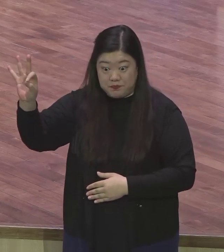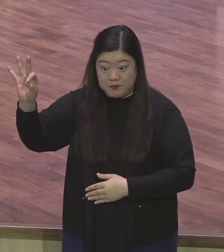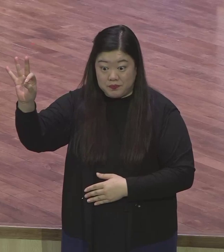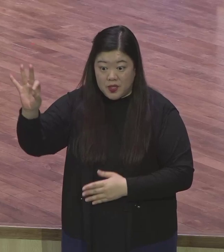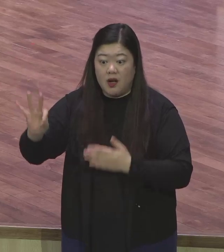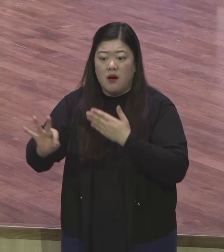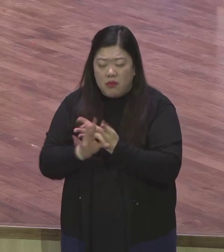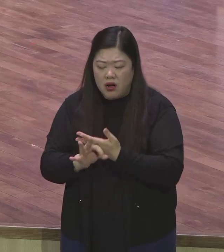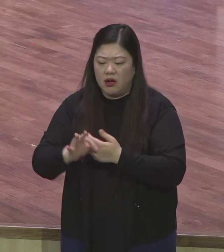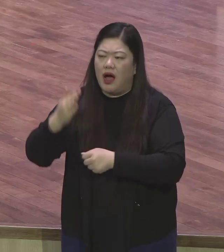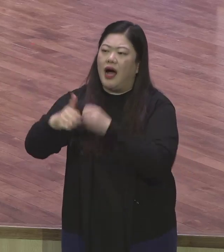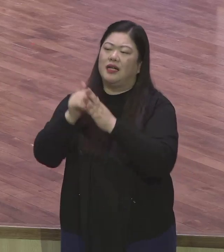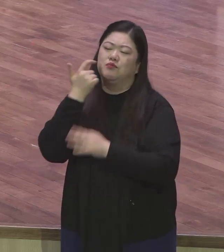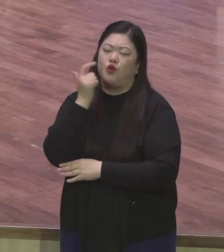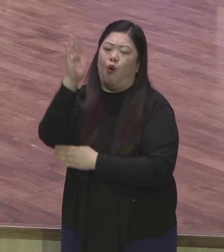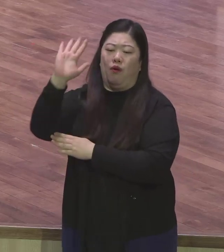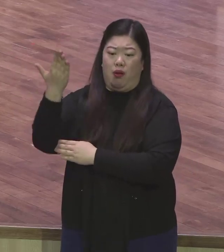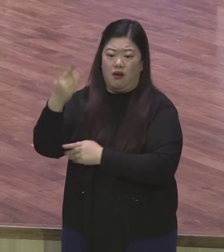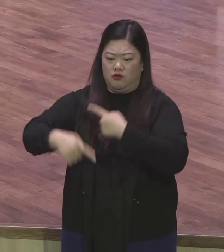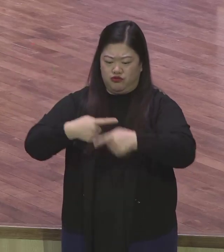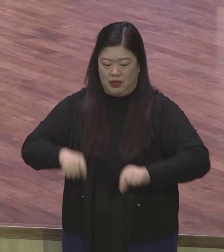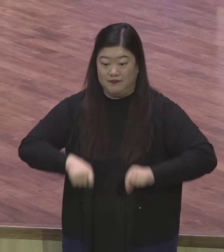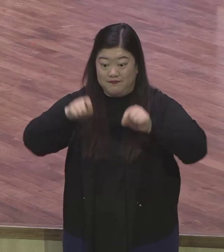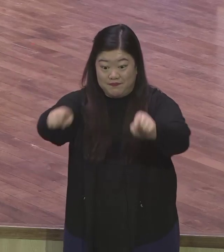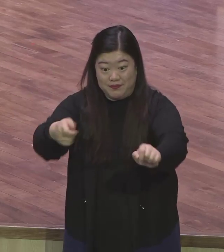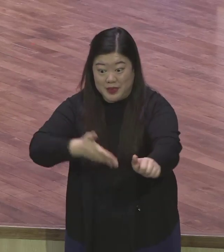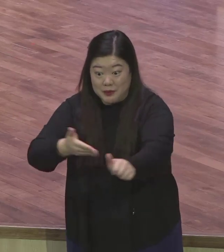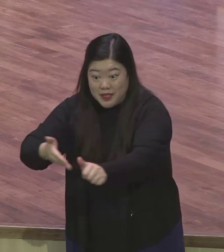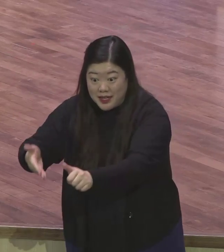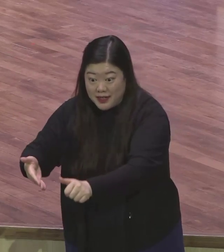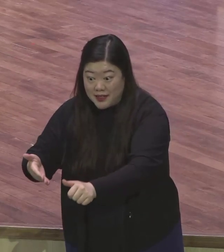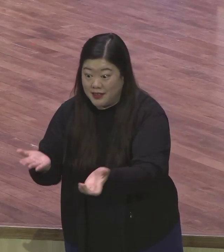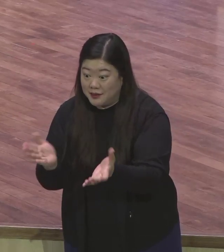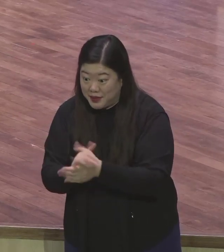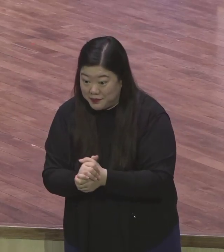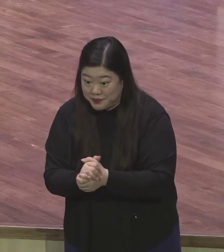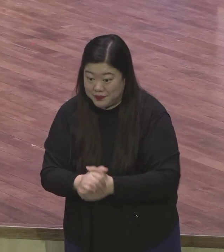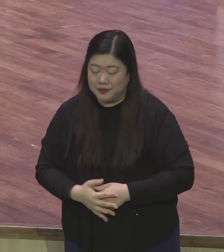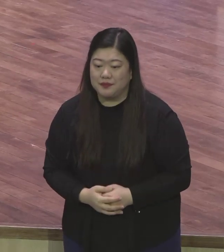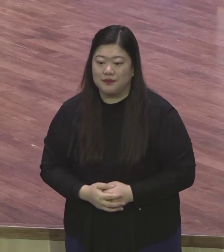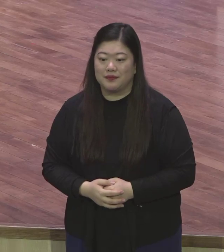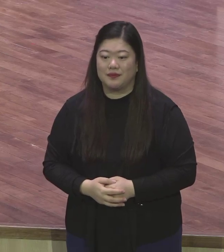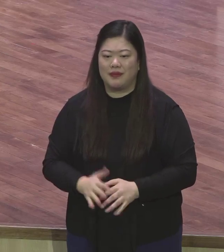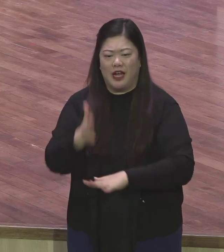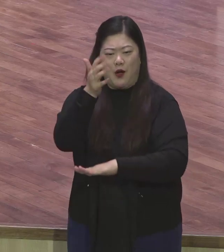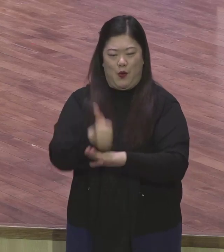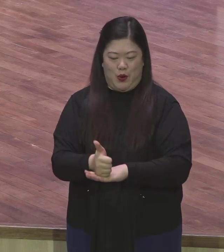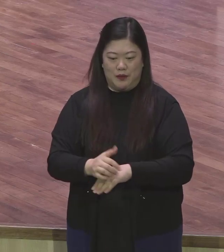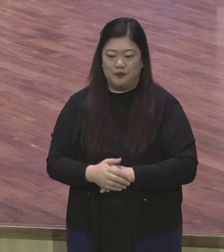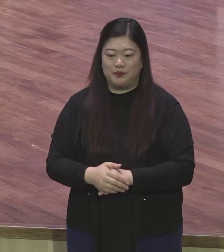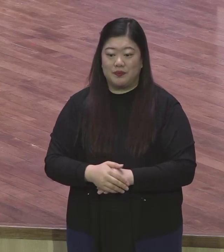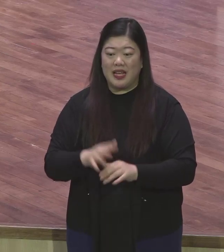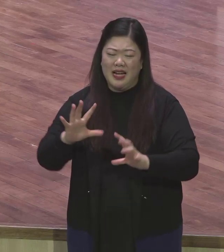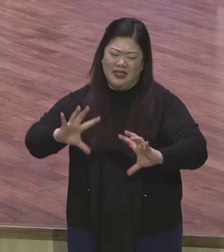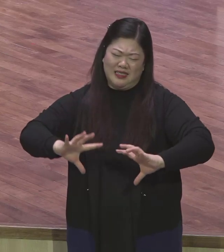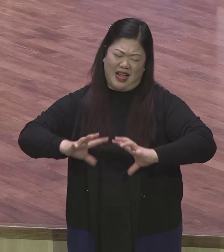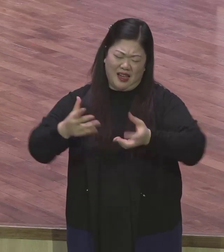인광돌리시기를 제문으로 축복합니다 결론입니다 전 세계 대표 음료가 뭐냐 코카콜라지요